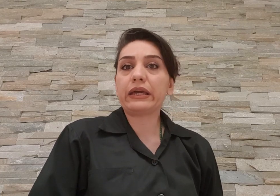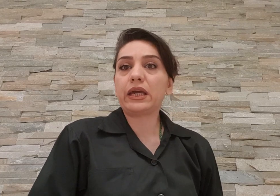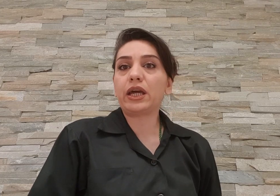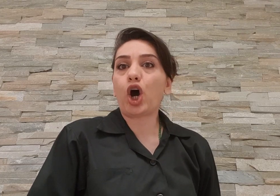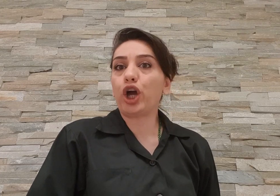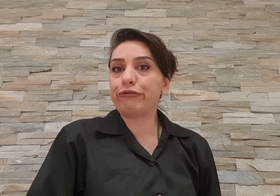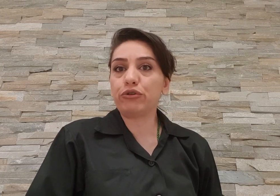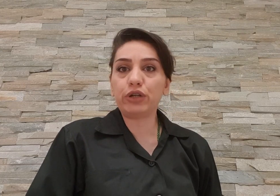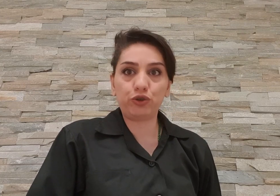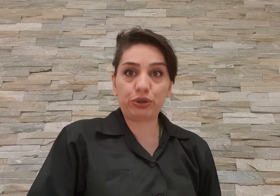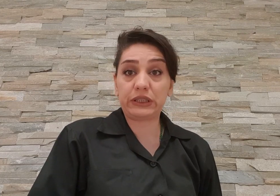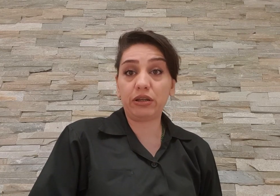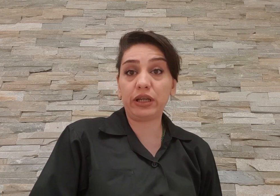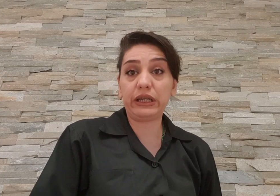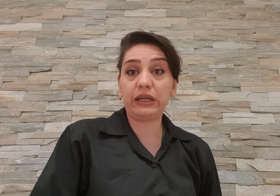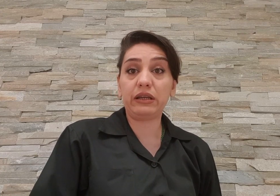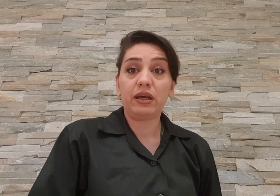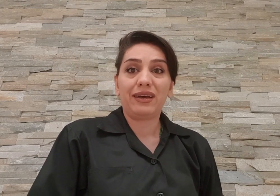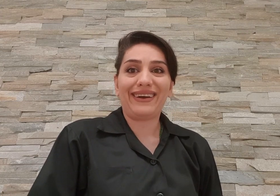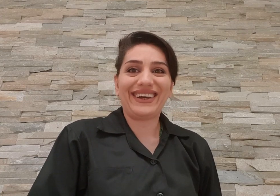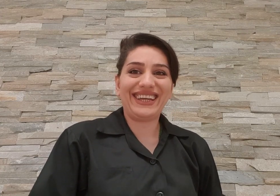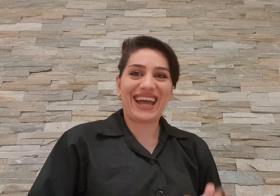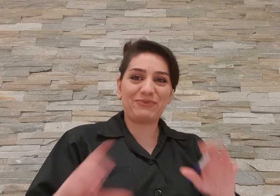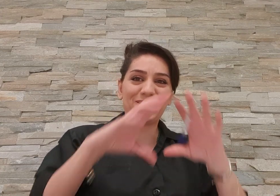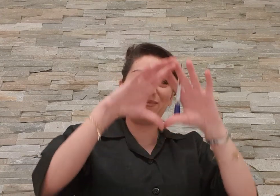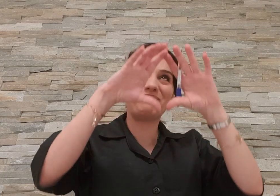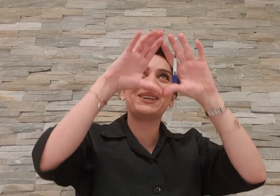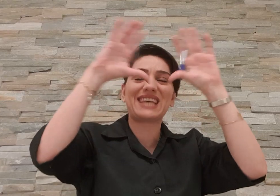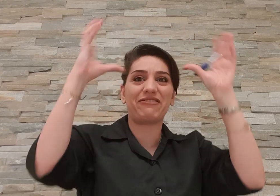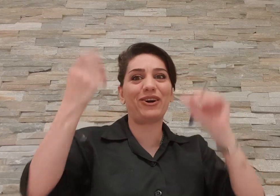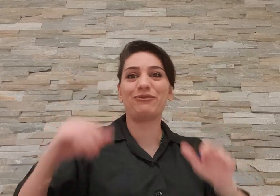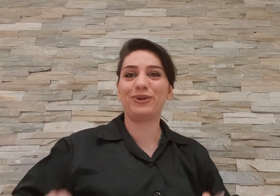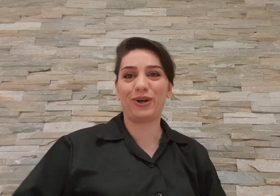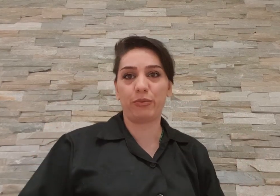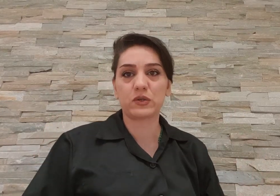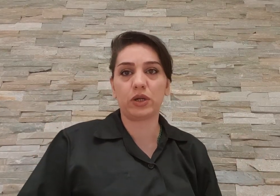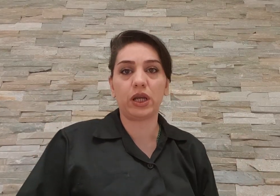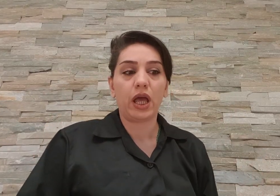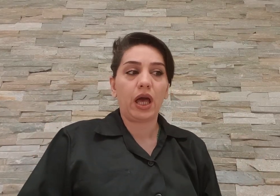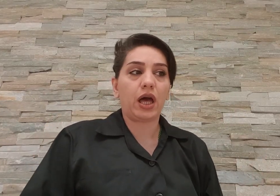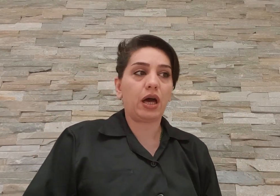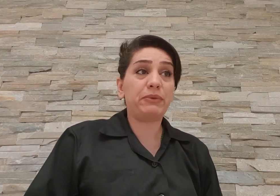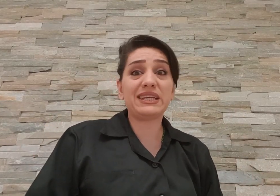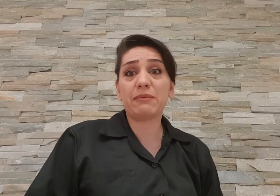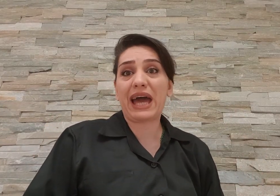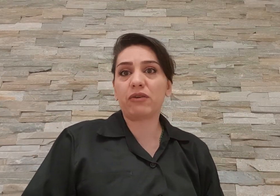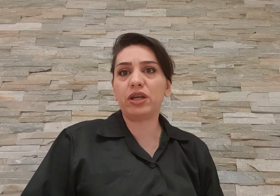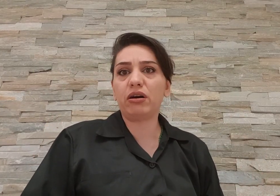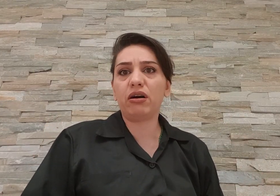که آیفون رو اینجور چیزا دارین این همچنین صفحه آیفون رو باز کنیم پیریز برقای اینا